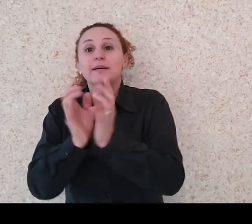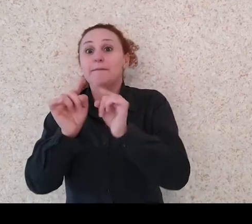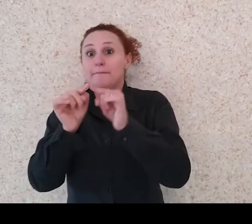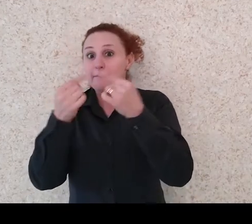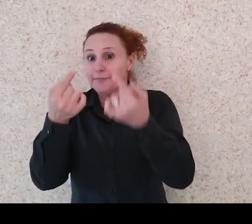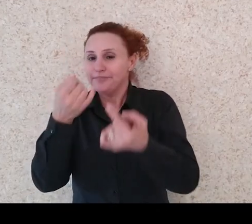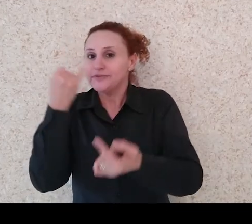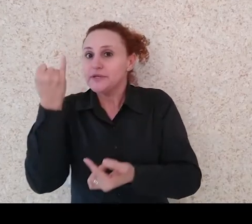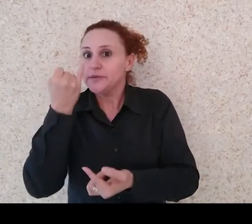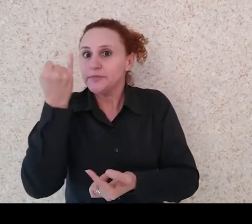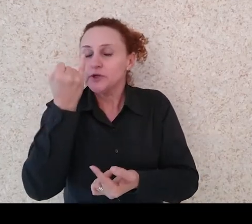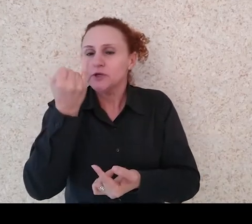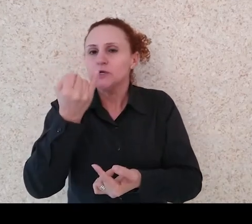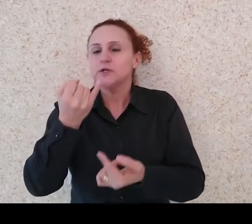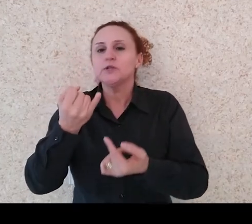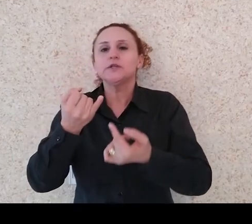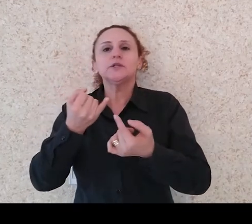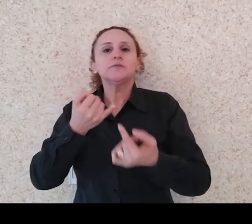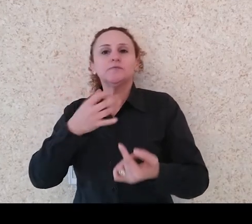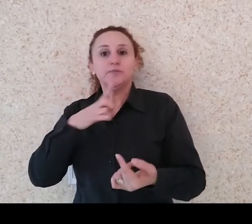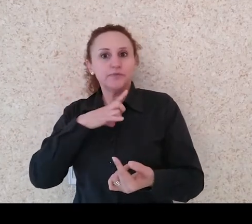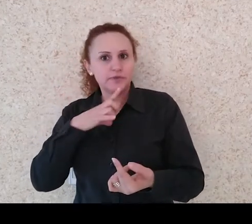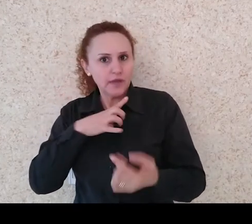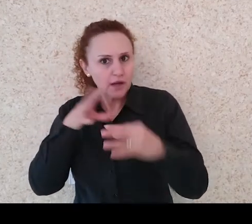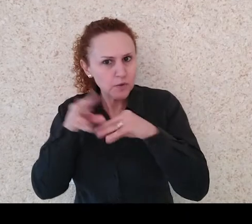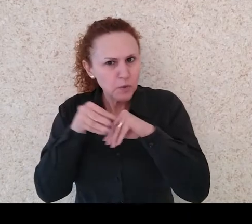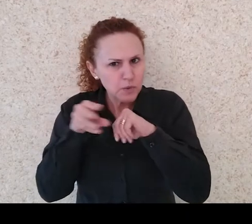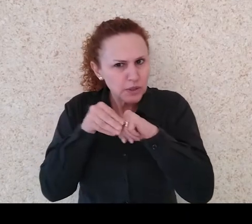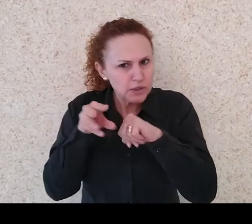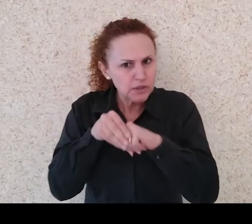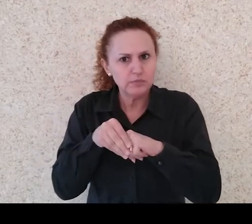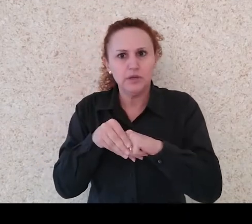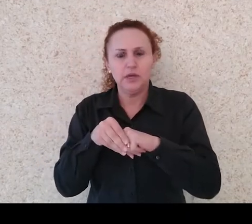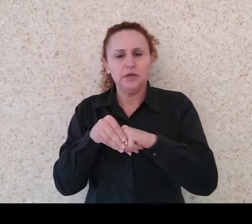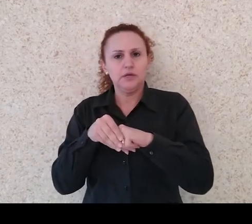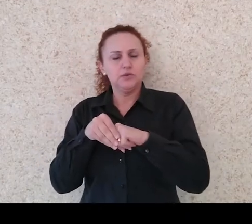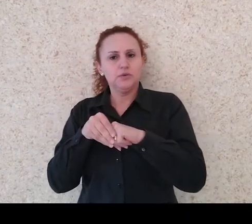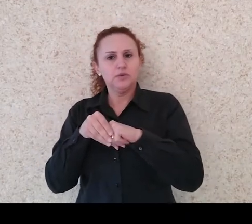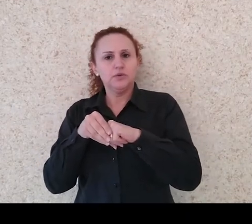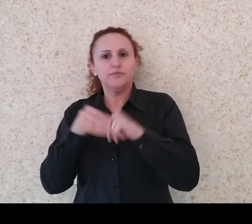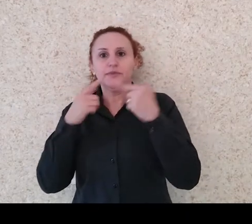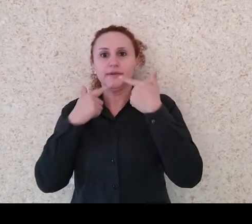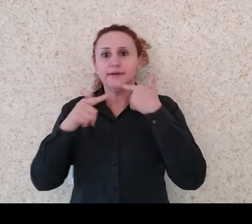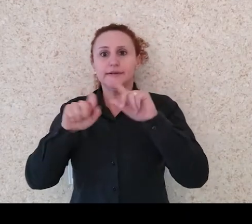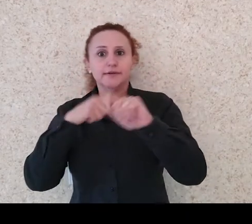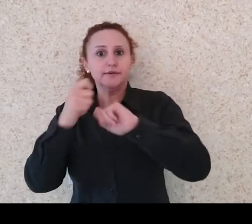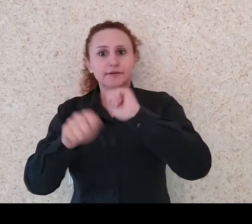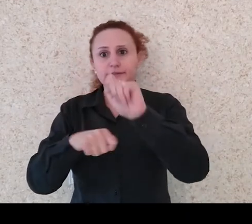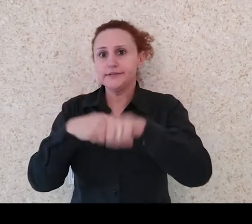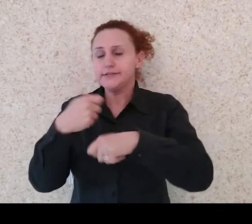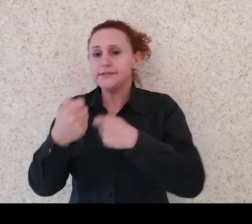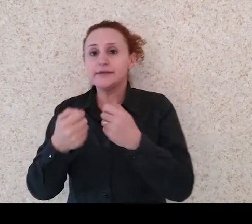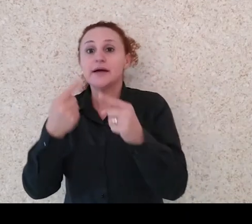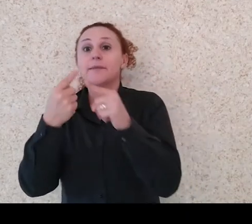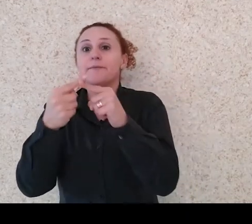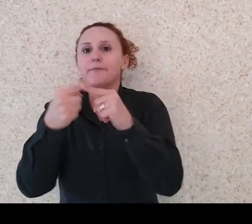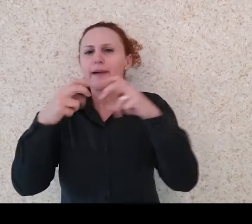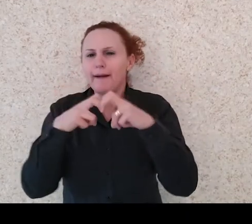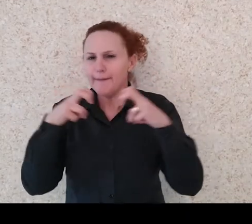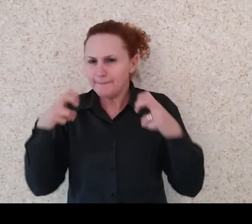bom na língua de sinais. Porque a banca, ela tem algumas etapas, ela tem alguns critérios para serem avaliados. E